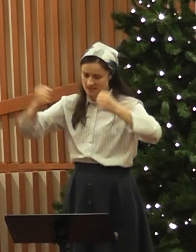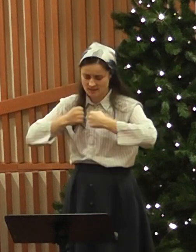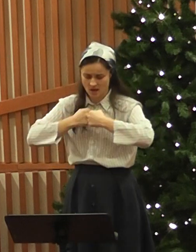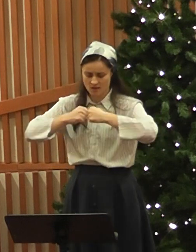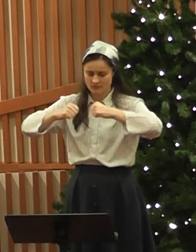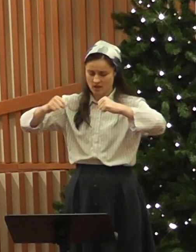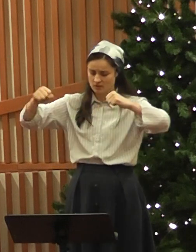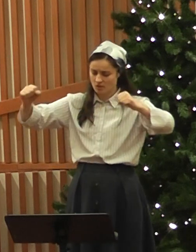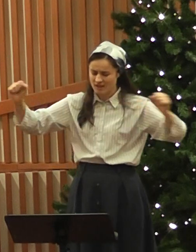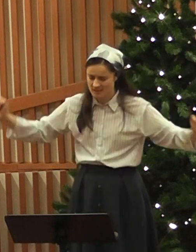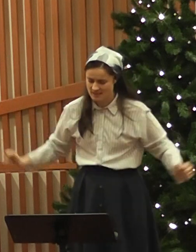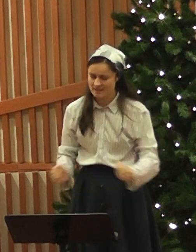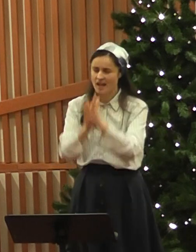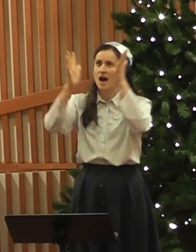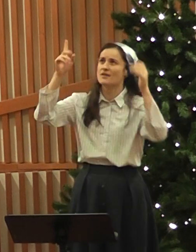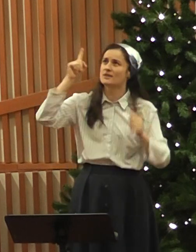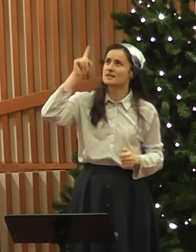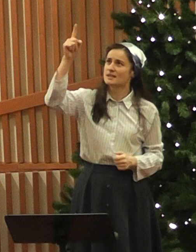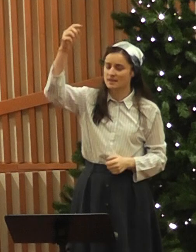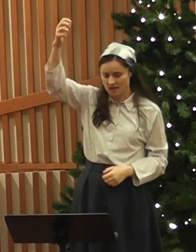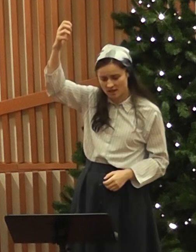Domn al gloriei, salvator.